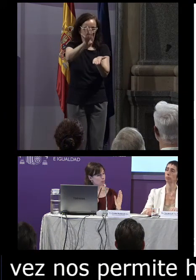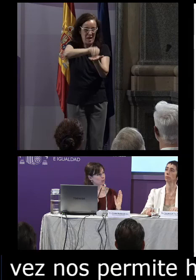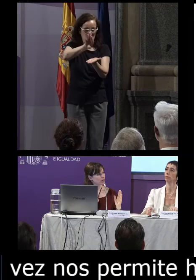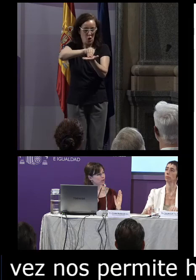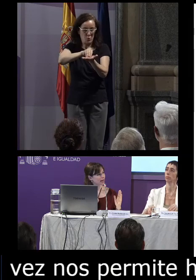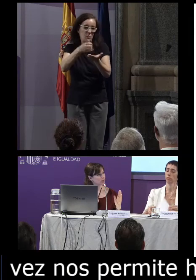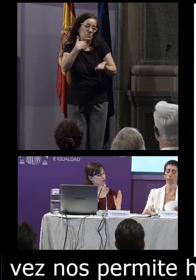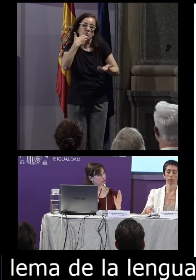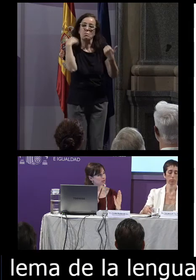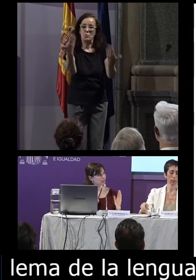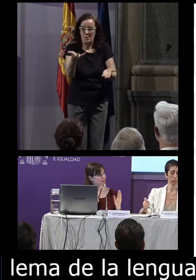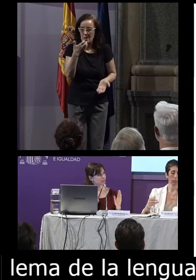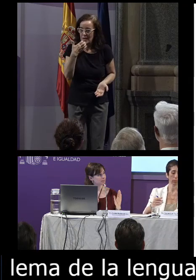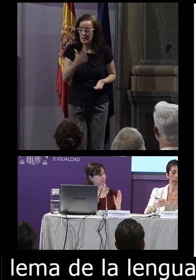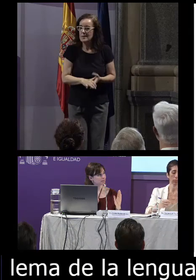por poner un ejemplo